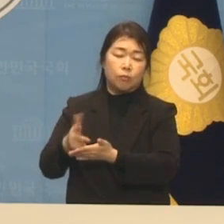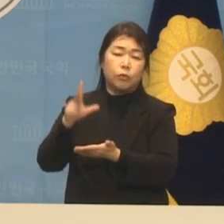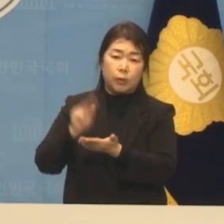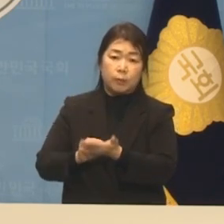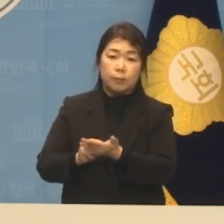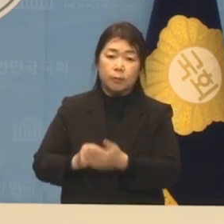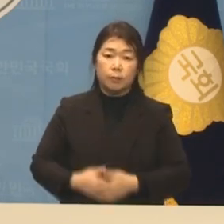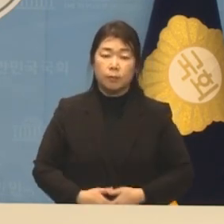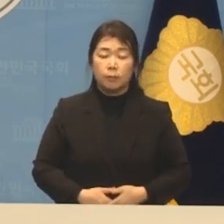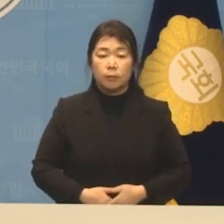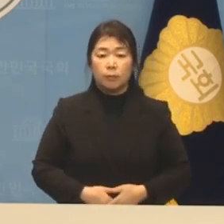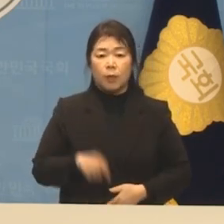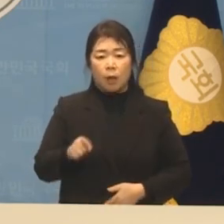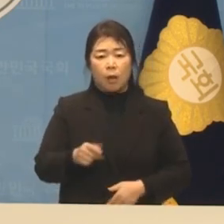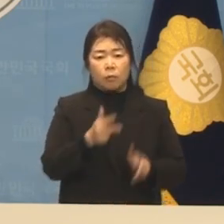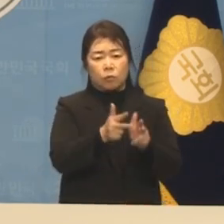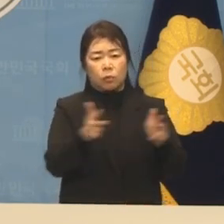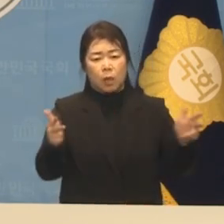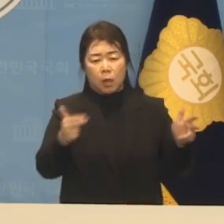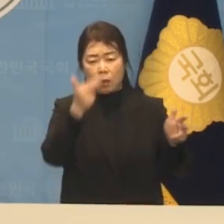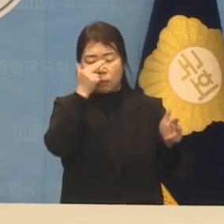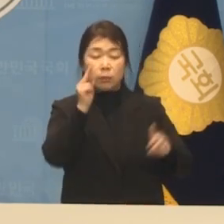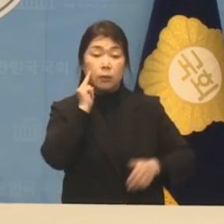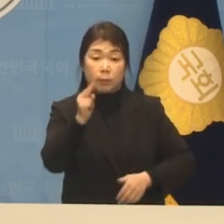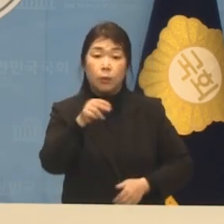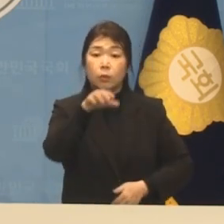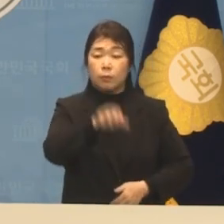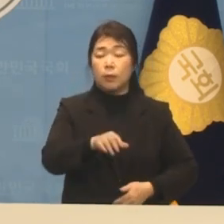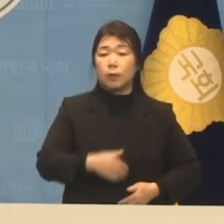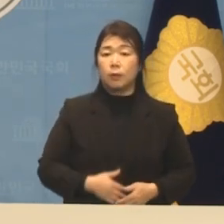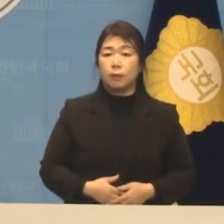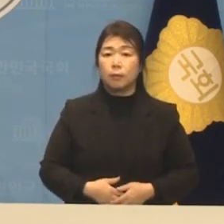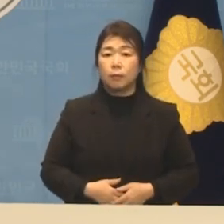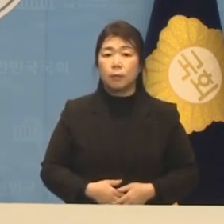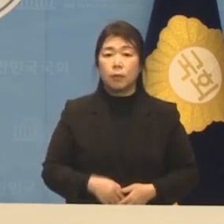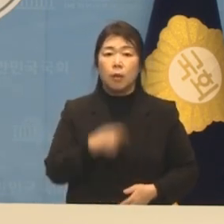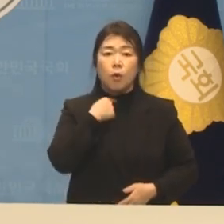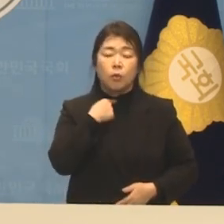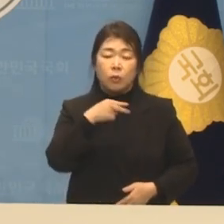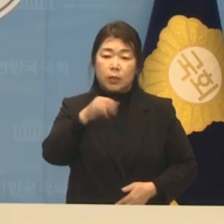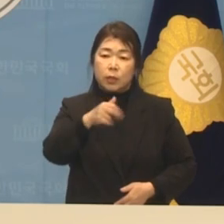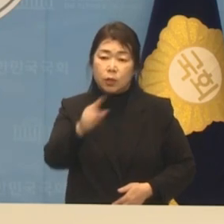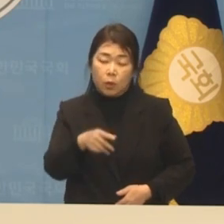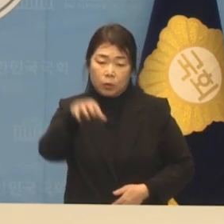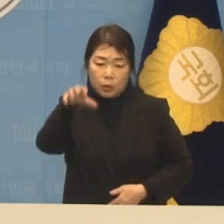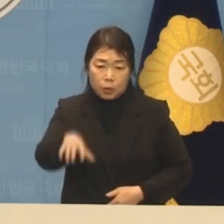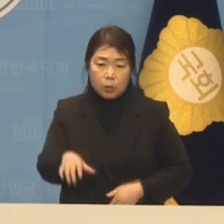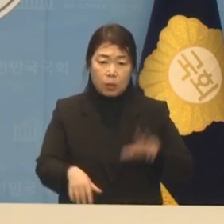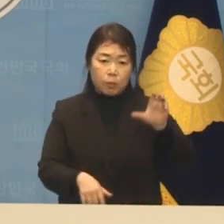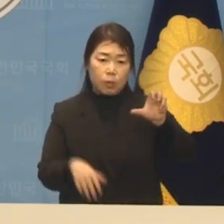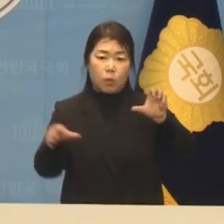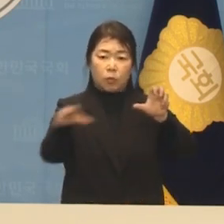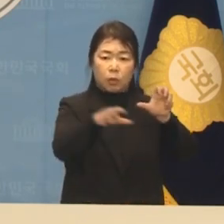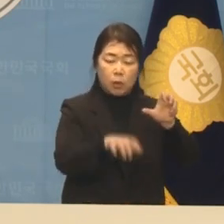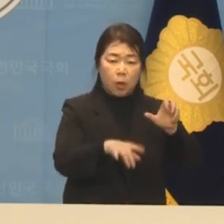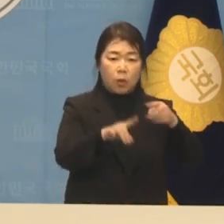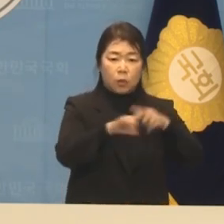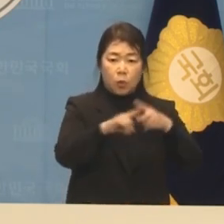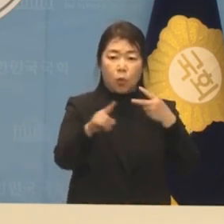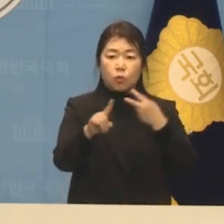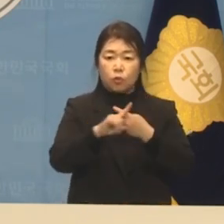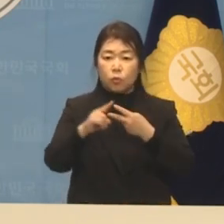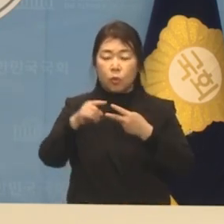양천은 주차난이 매우 심각한 곳입니다. 목동 신정지구 35개 지역의 초중고에